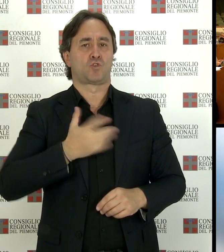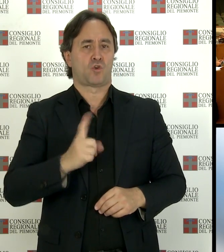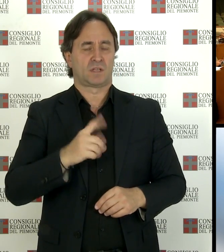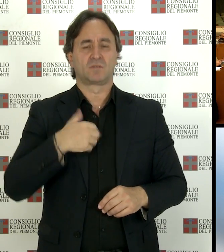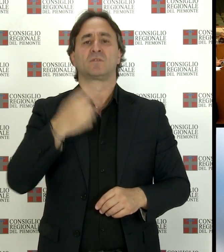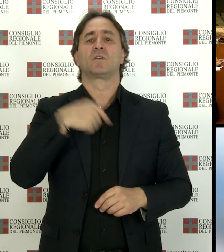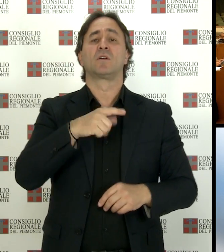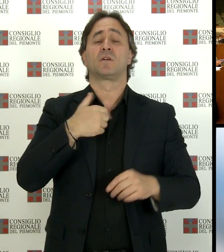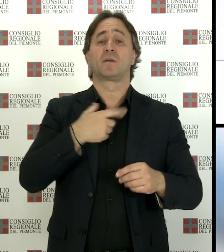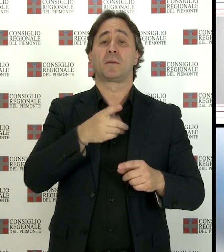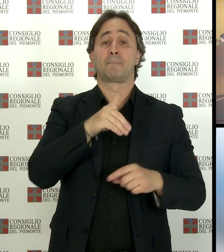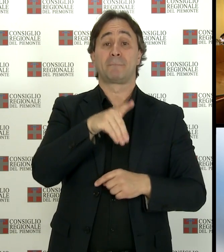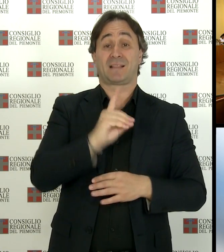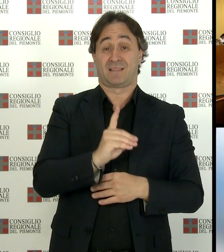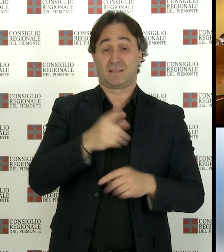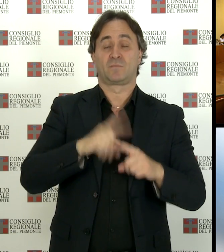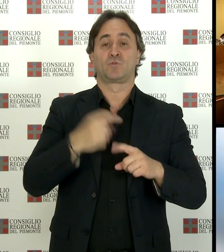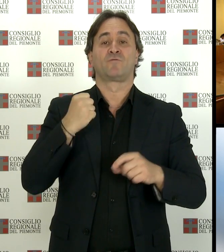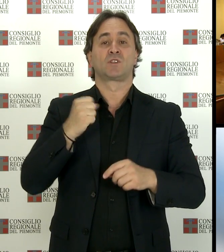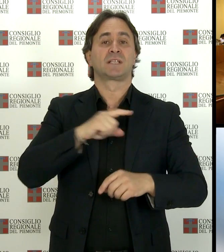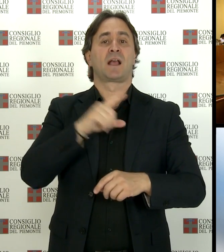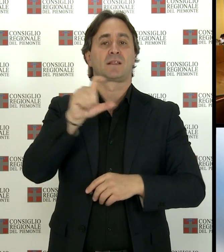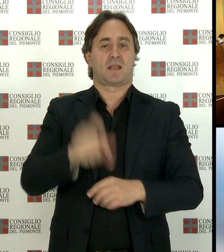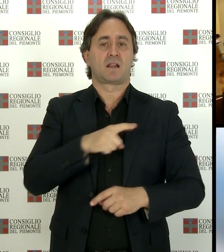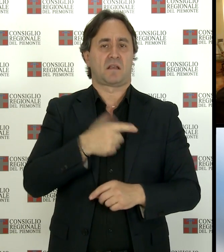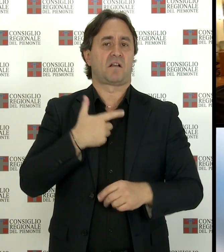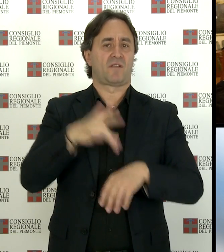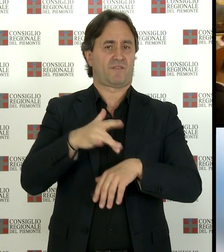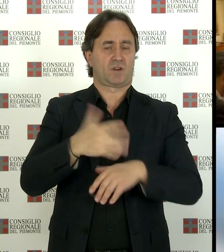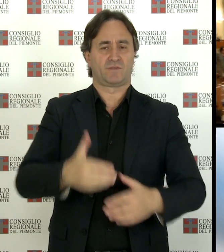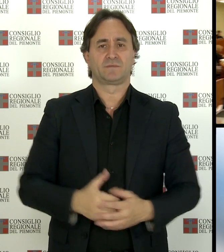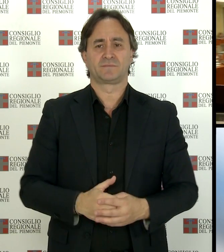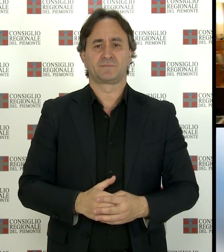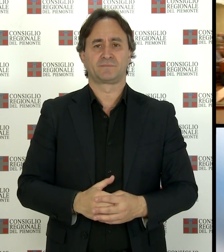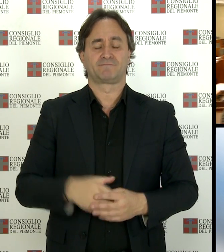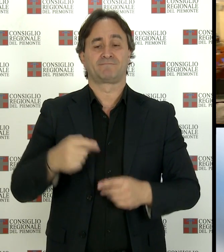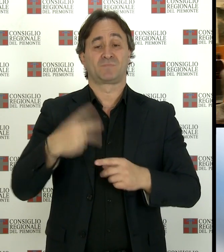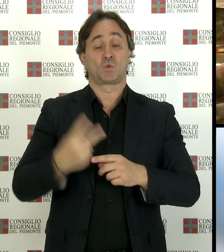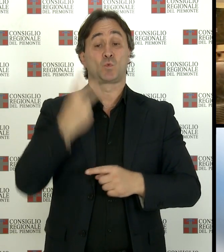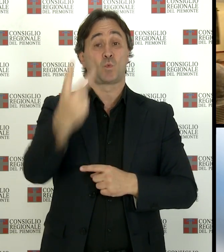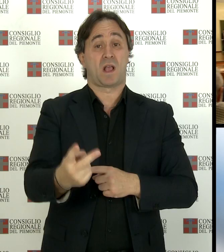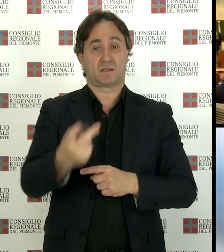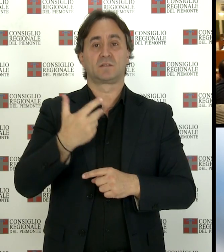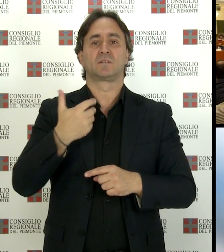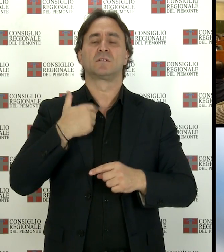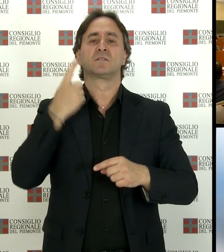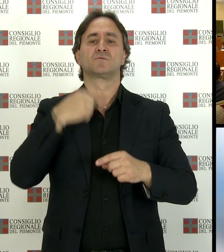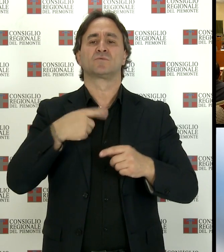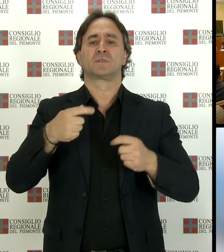forza italia nei prossimi due anni la regione riuscirà a garantire l'attuale livello di spesa su politiche sociali